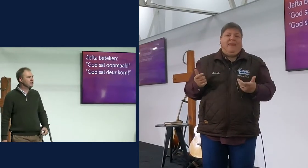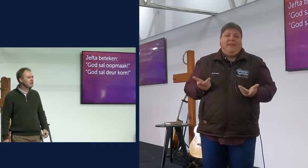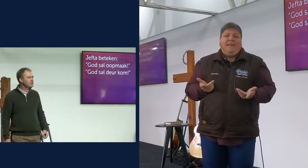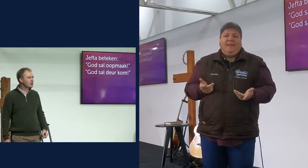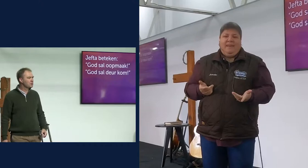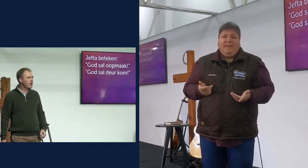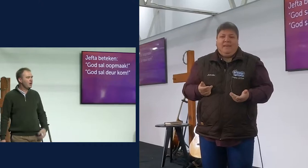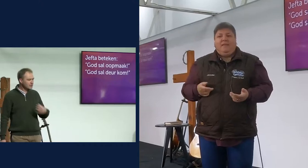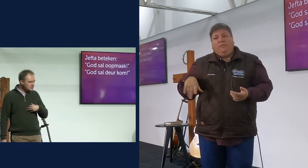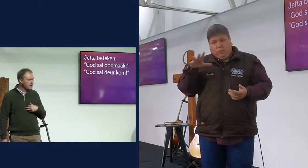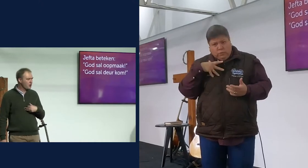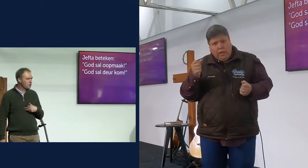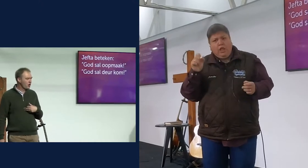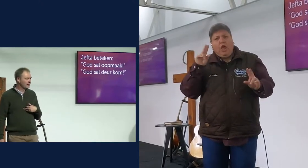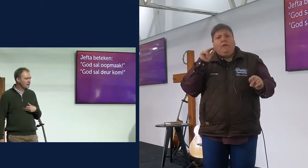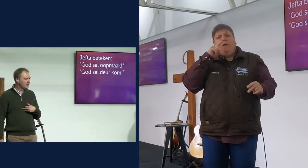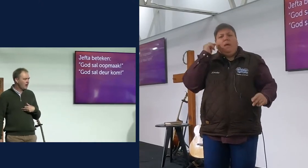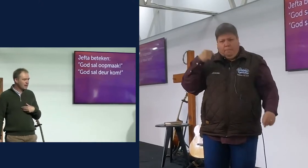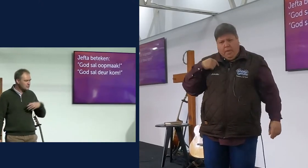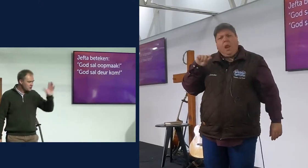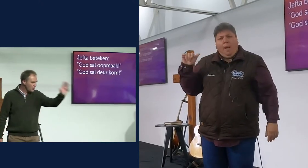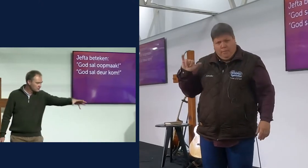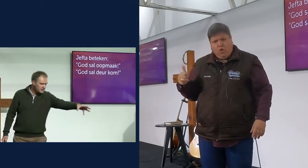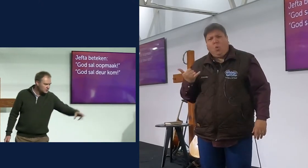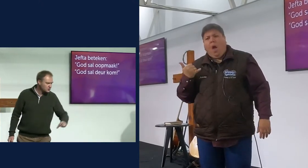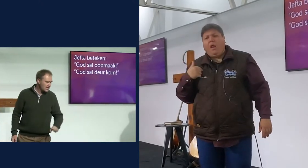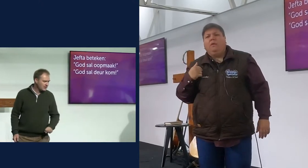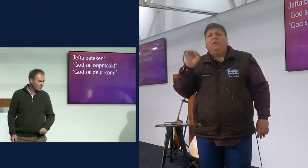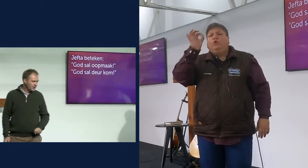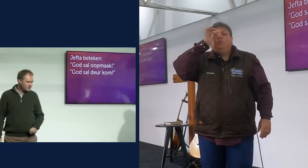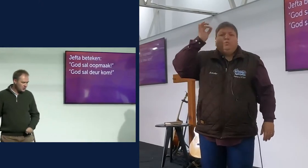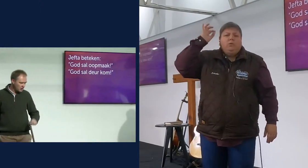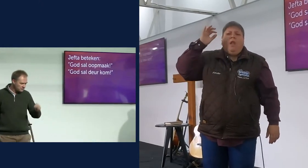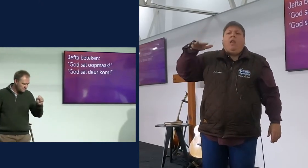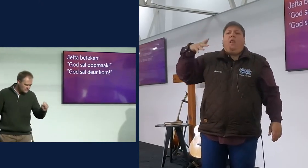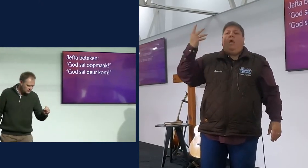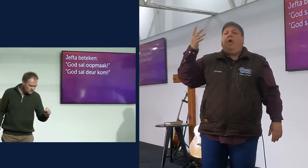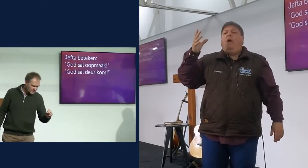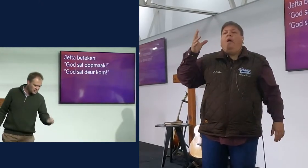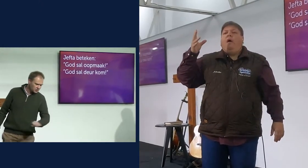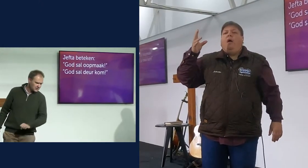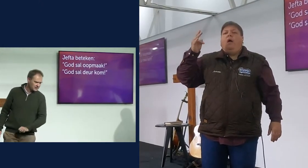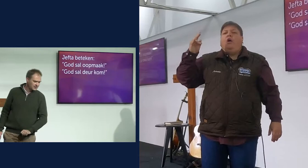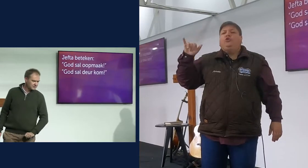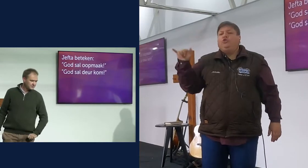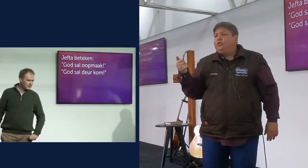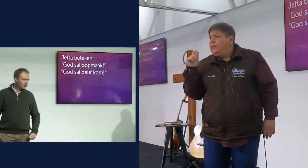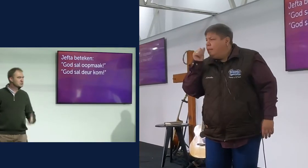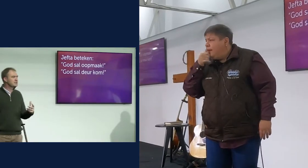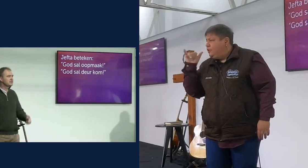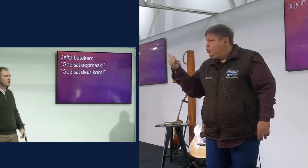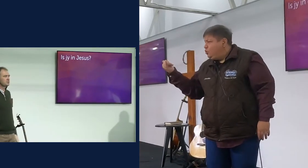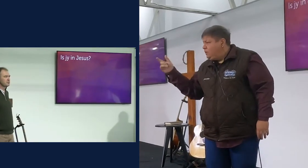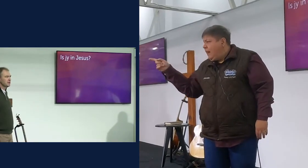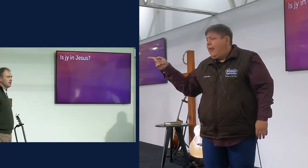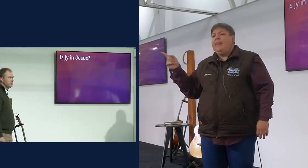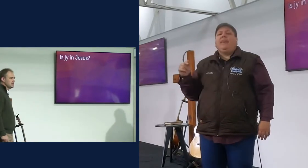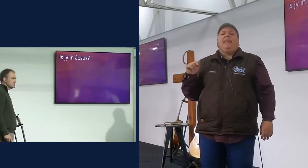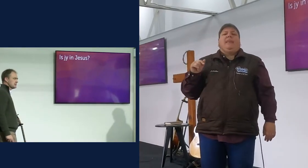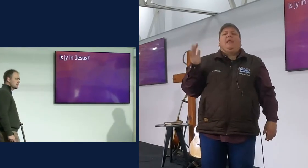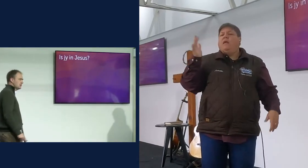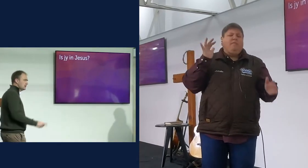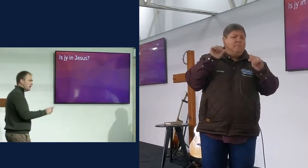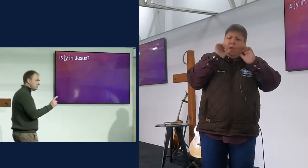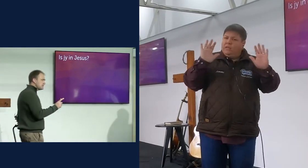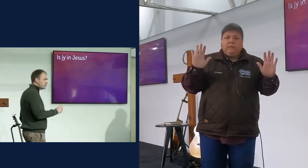ek en jy het ook een nieuwe naam, al is my naam Johan, al is jou naam Susanne, al is jou naam Tanny Jocelyn, ons is die nieuwe naam in